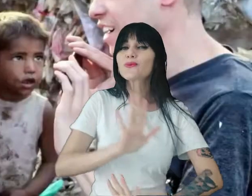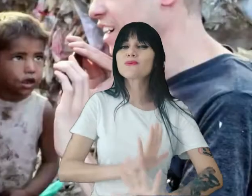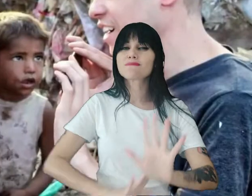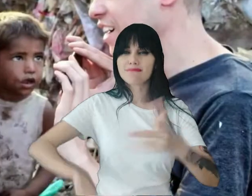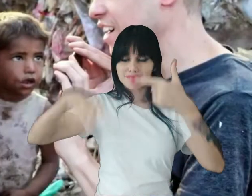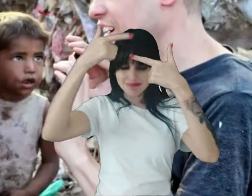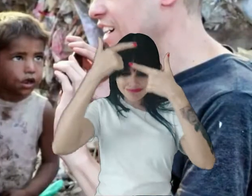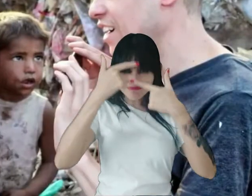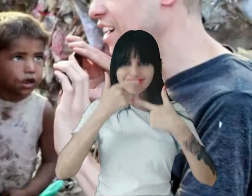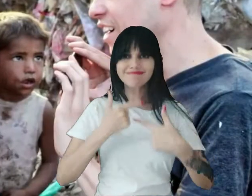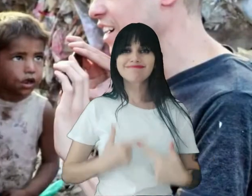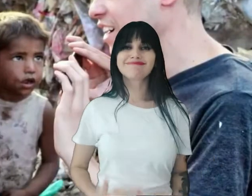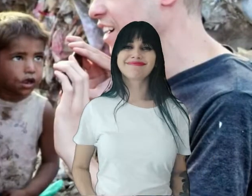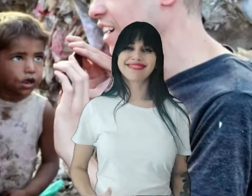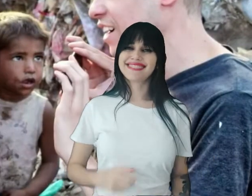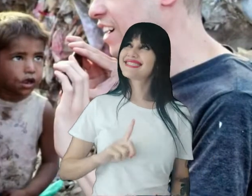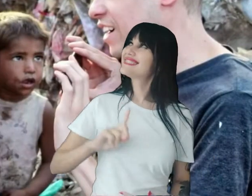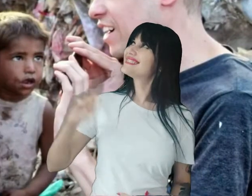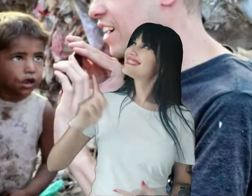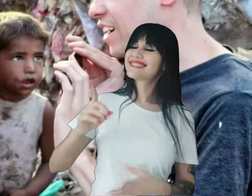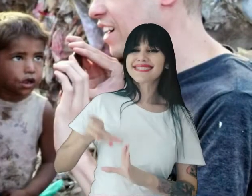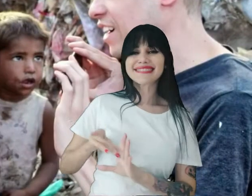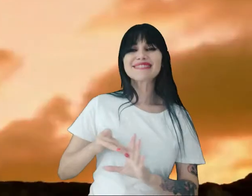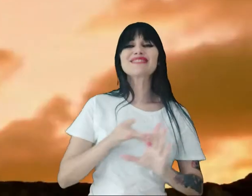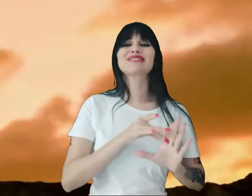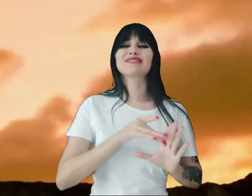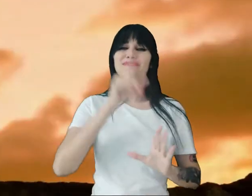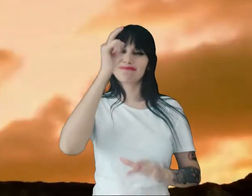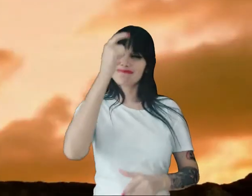instrumento divino Que é o nosso corpo